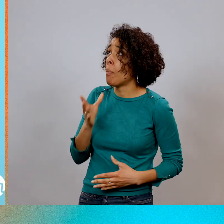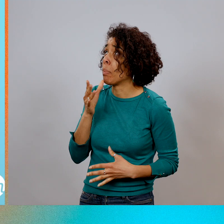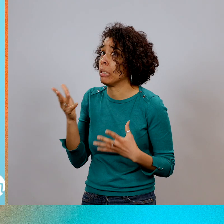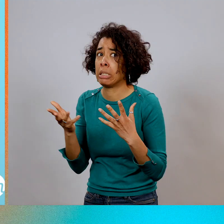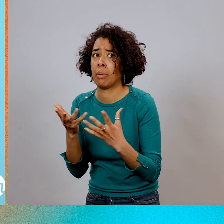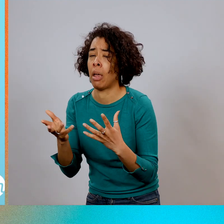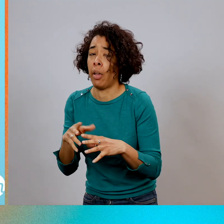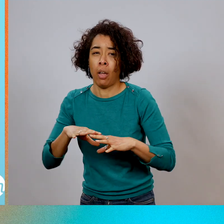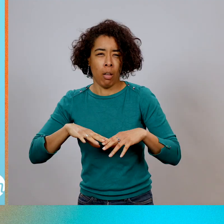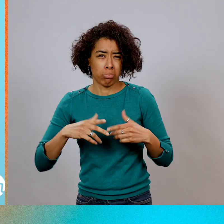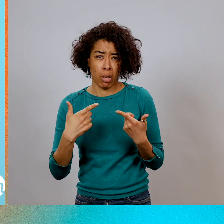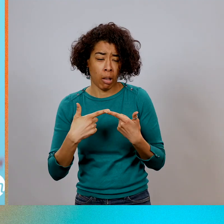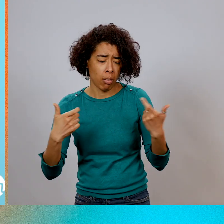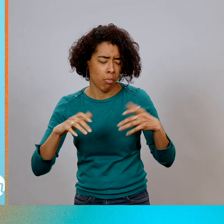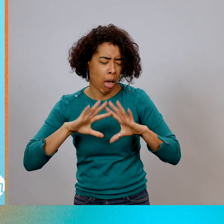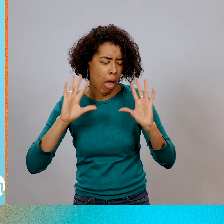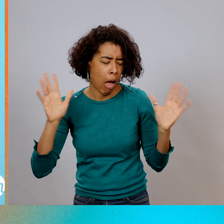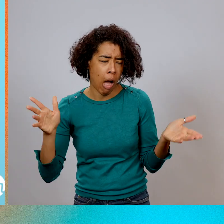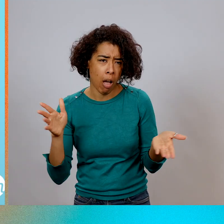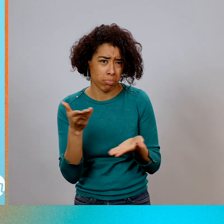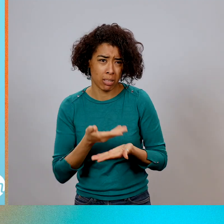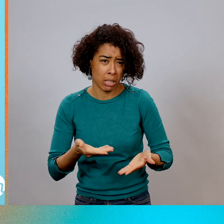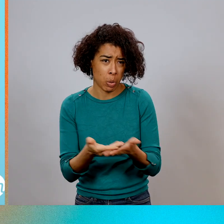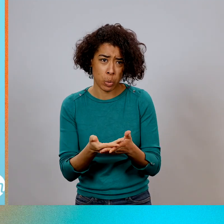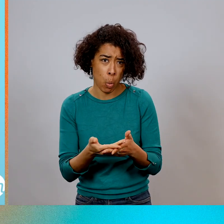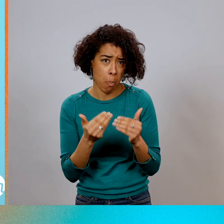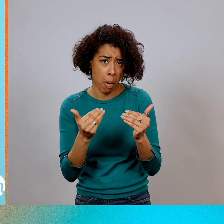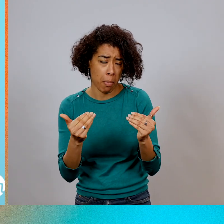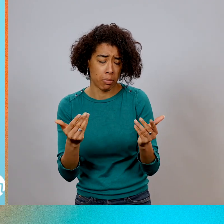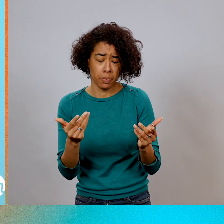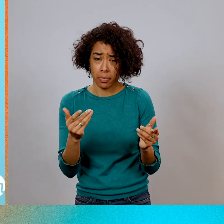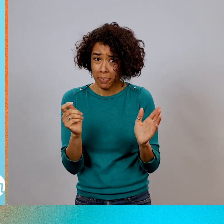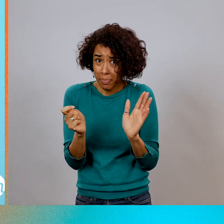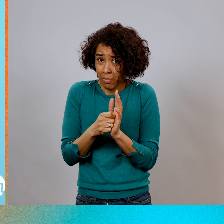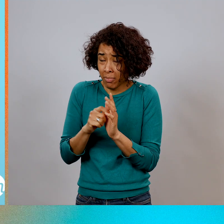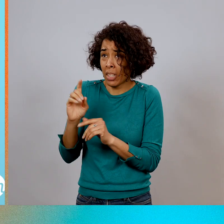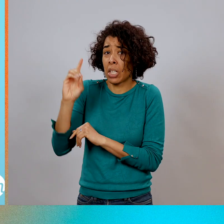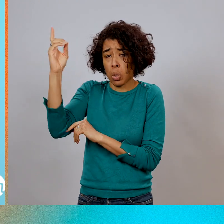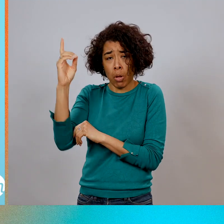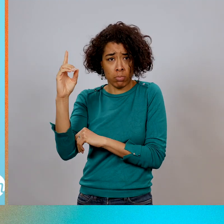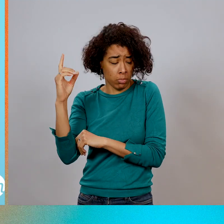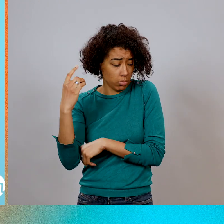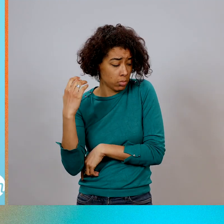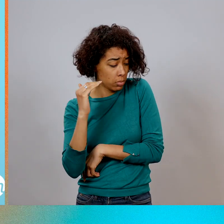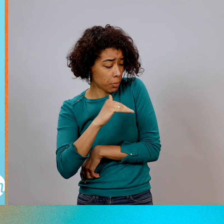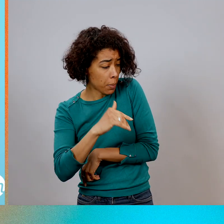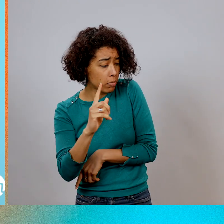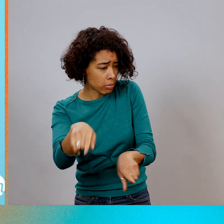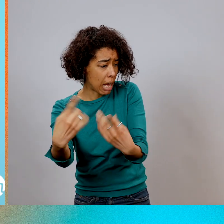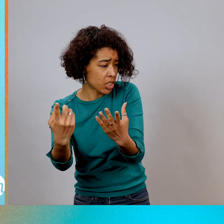pourrais prendre une multitude de personnages dans la parole de Dieu que lorsque le Seigneur les a appelés à agir, à passer à l'action, ils